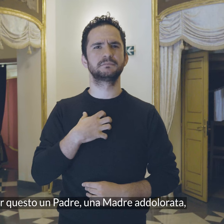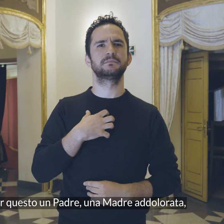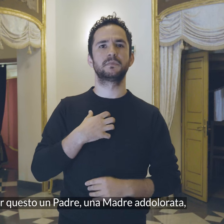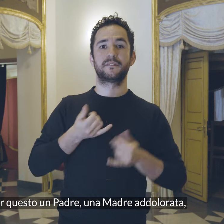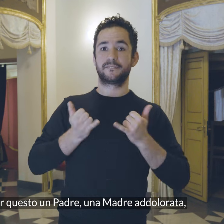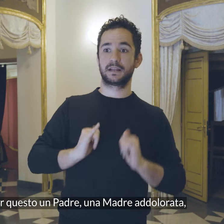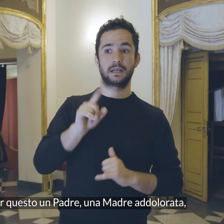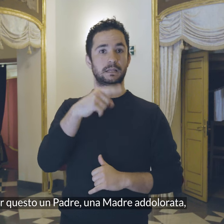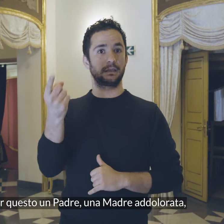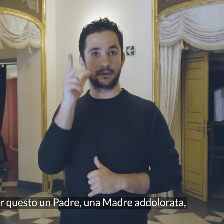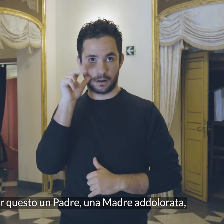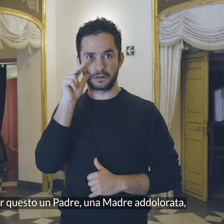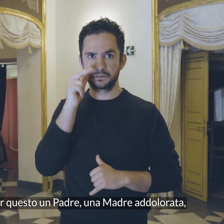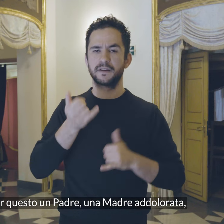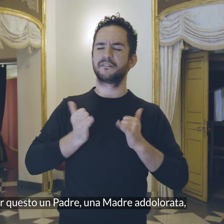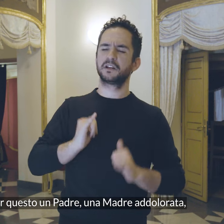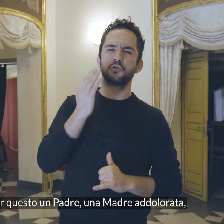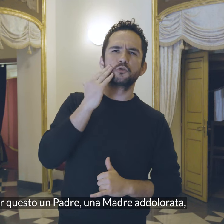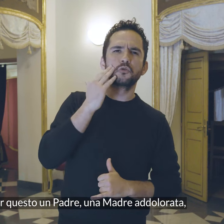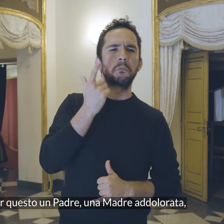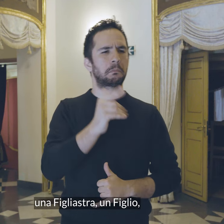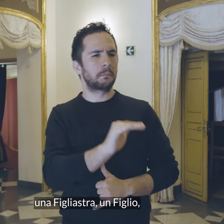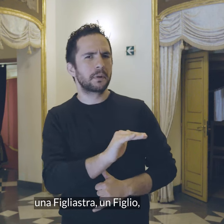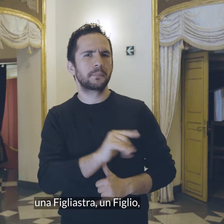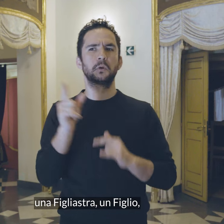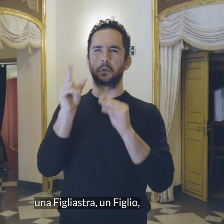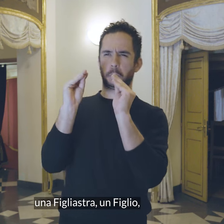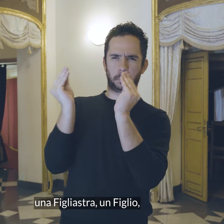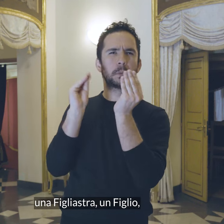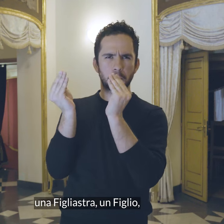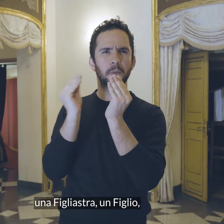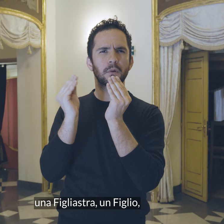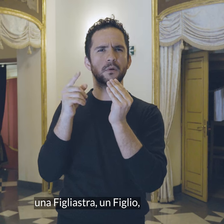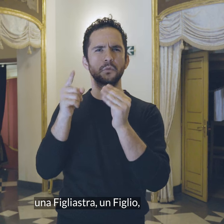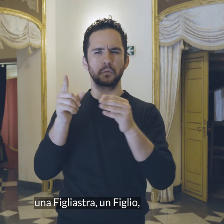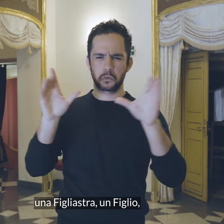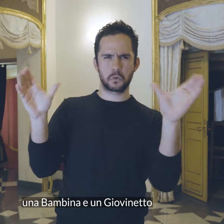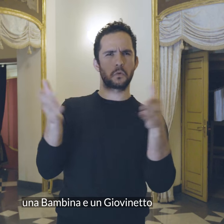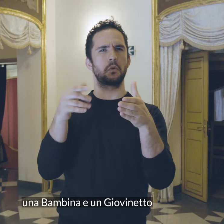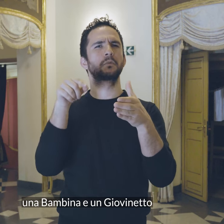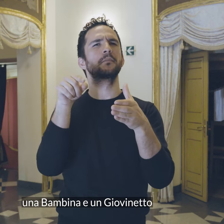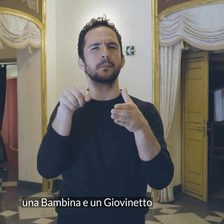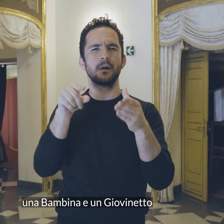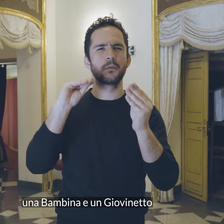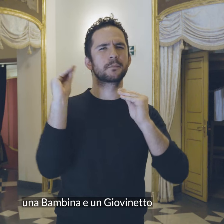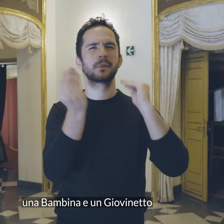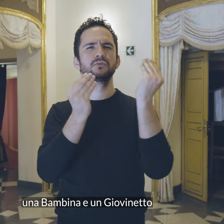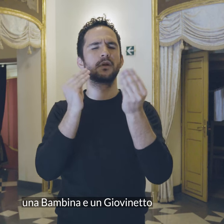questo un padre, una madre addolorata, una figliastra, un figlio, una bambina e un giovinetto